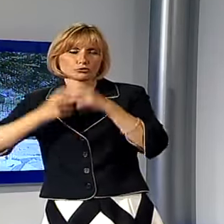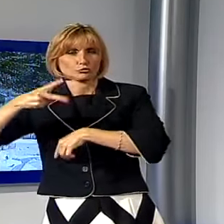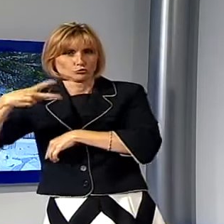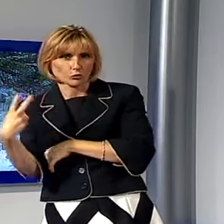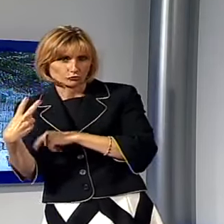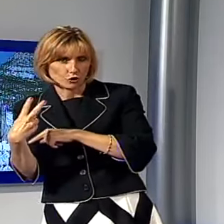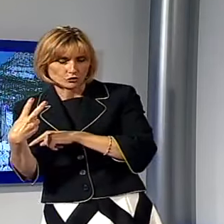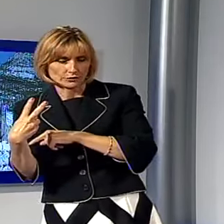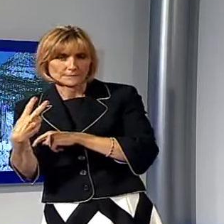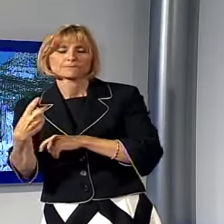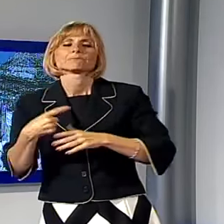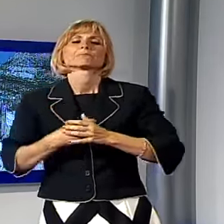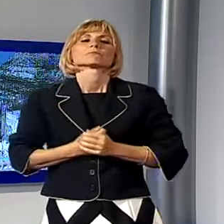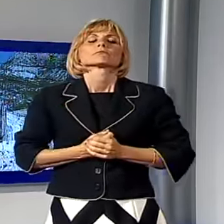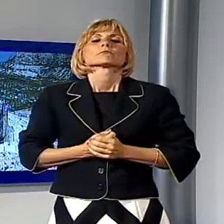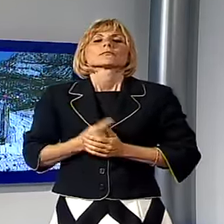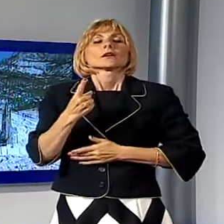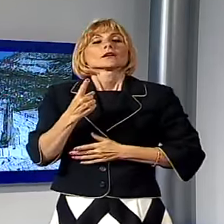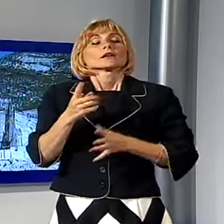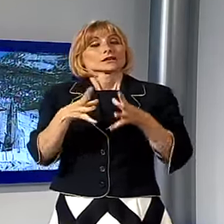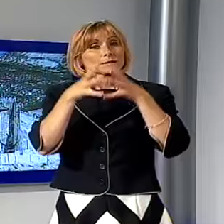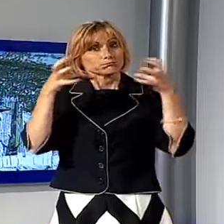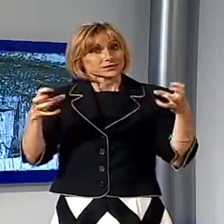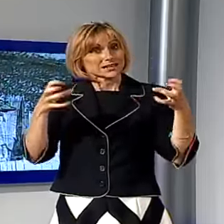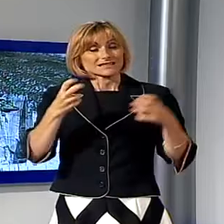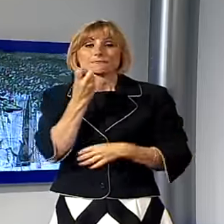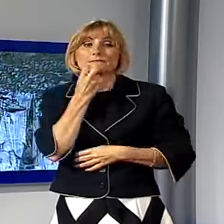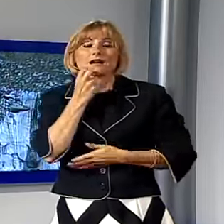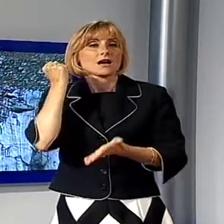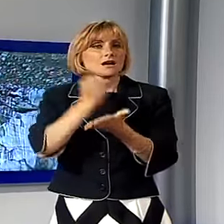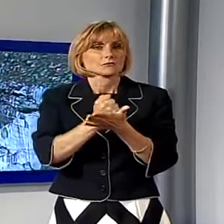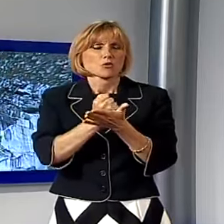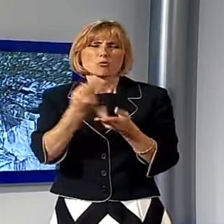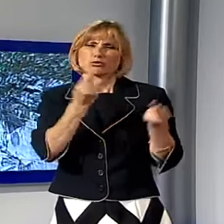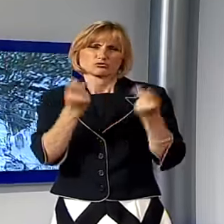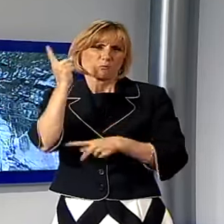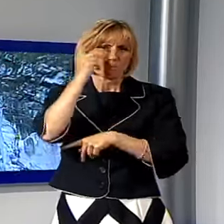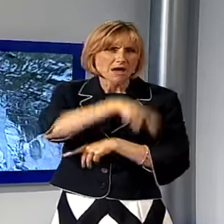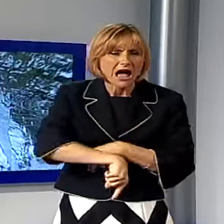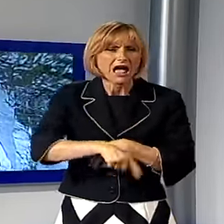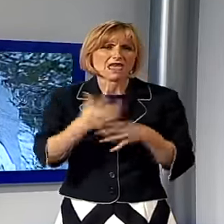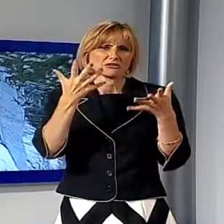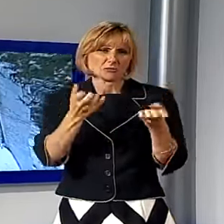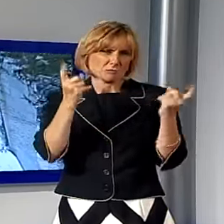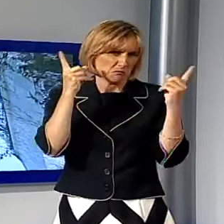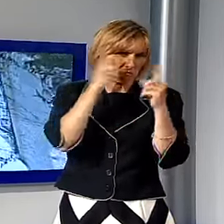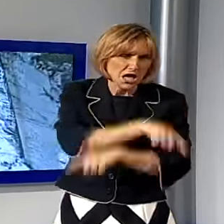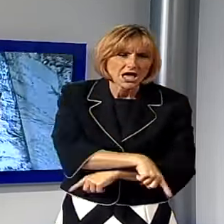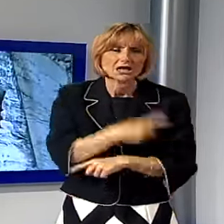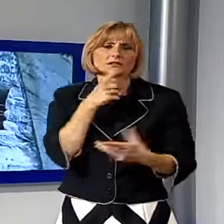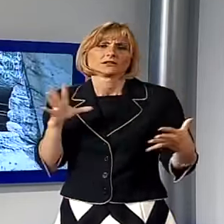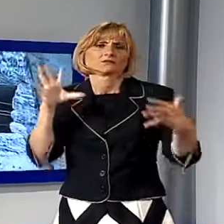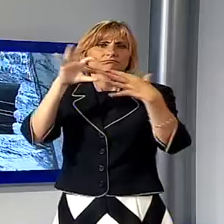di Massa Carrara quello che le imprese del marmo avevano bollato come piano nato male e concepito peggio collegato a faziose